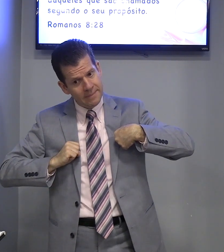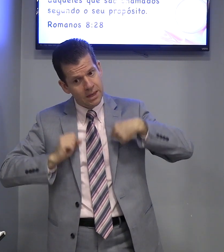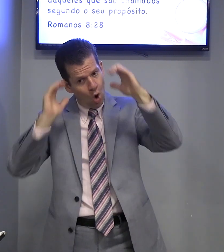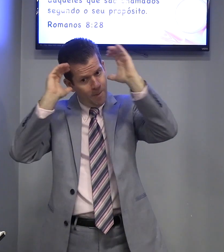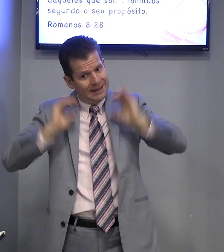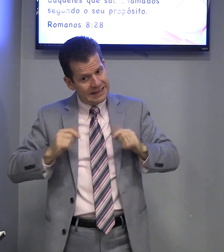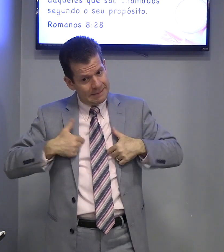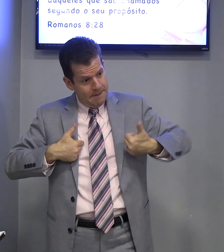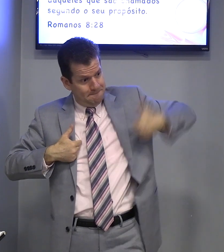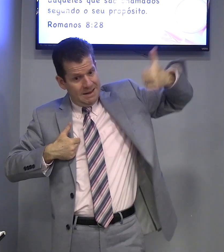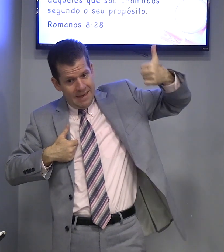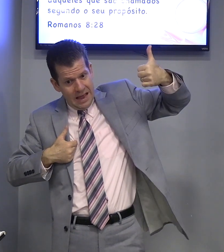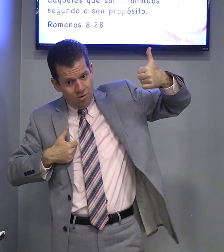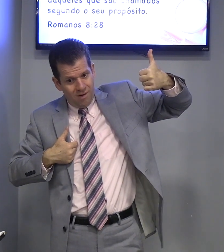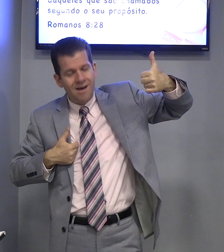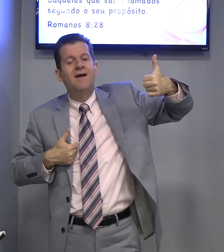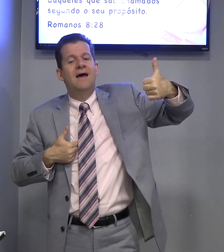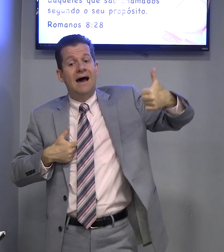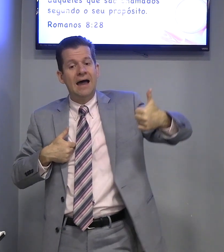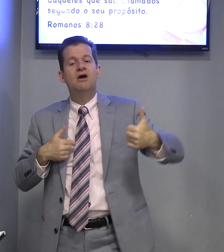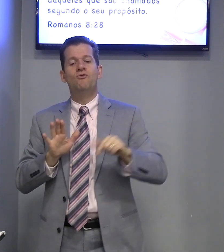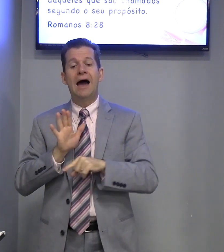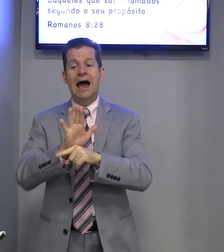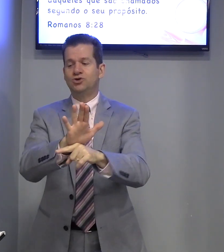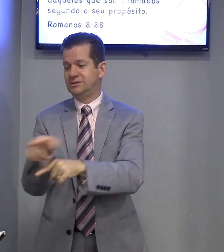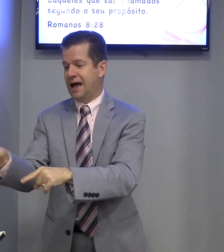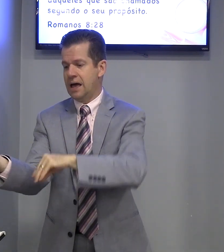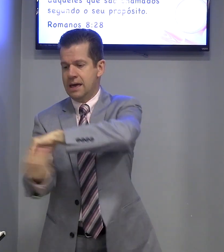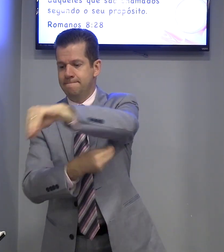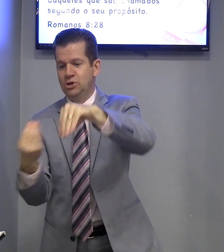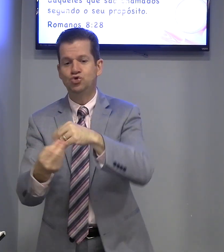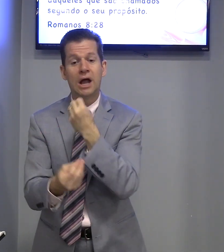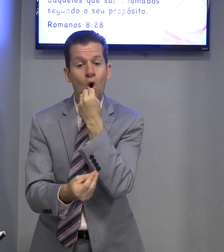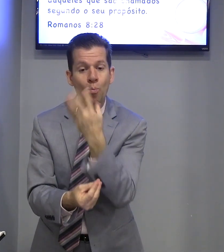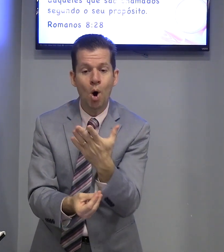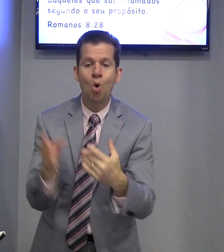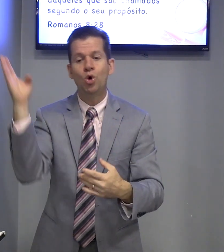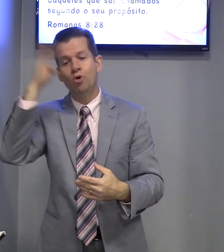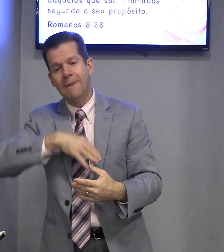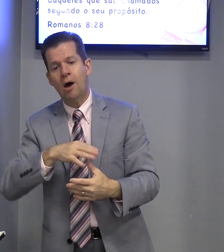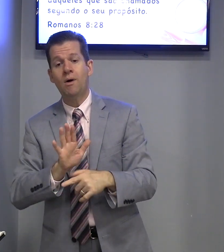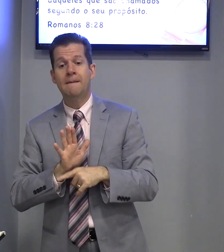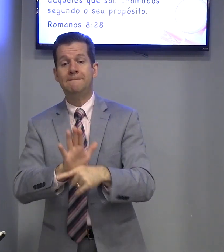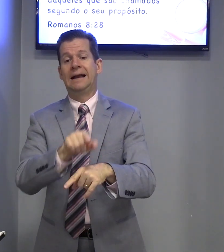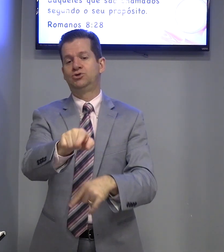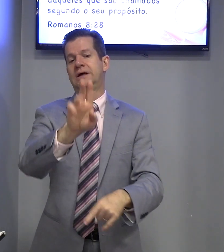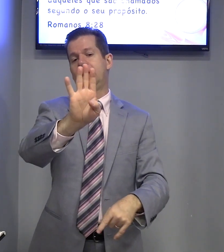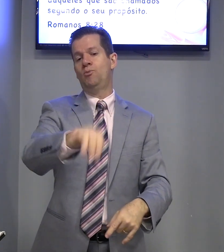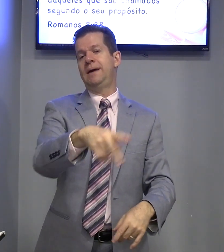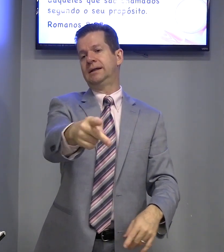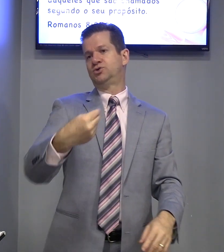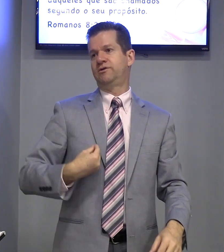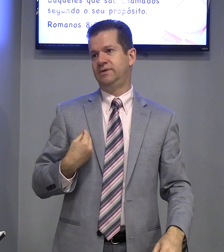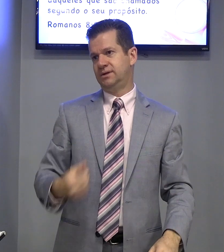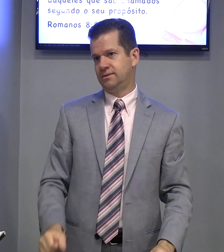a mim. Obedeça a mim. Primeiro, aí eu vou ajudar. Misturar o bom e o mal para ajudar o bem da sua vida.